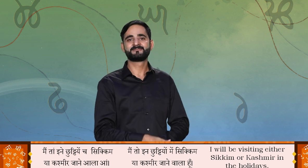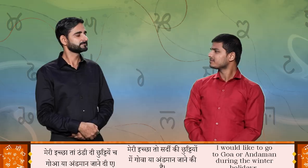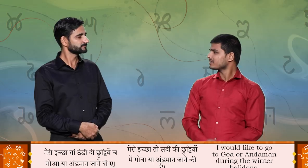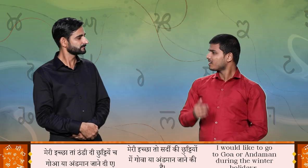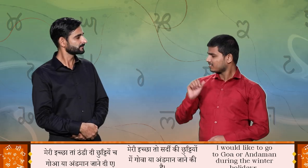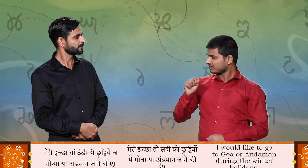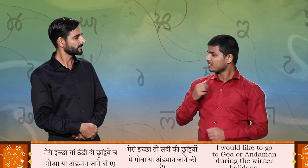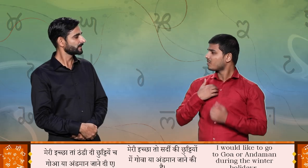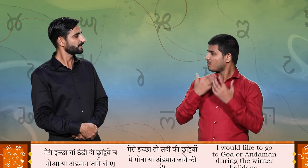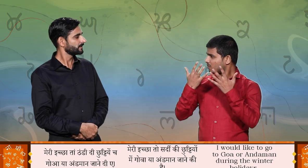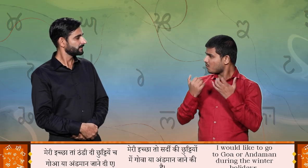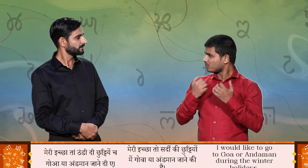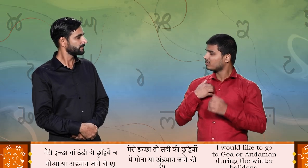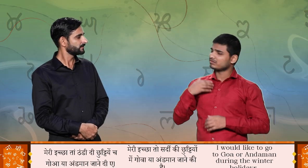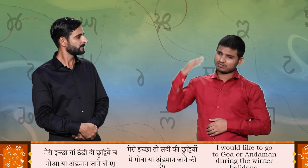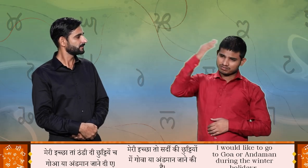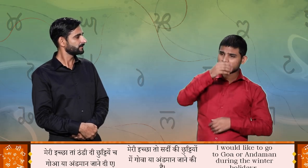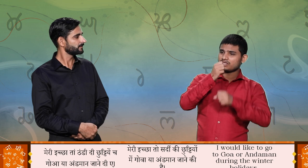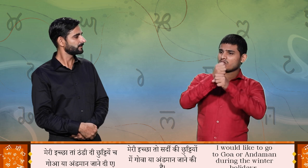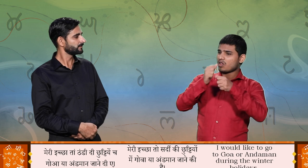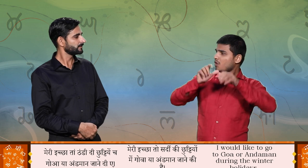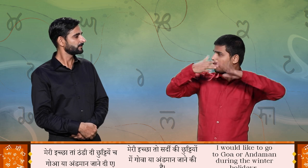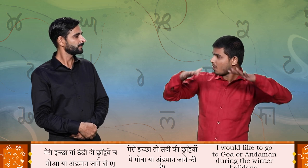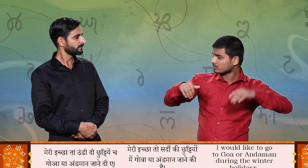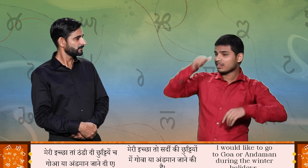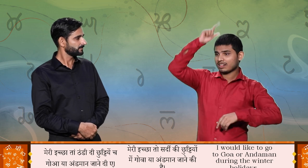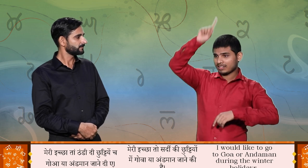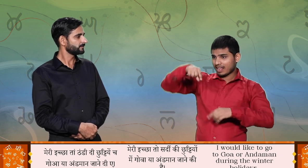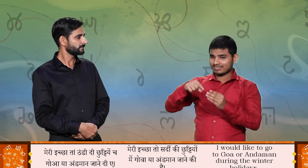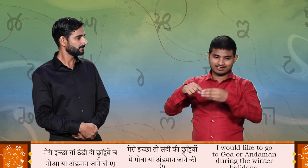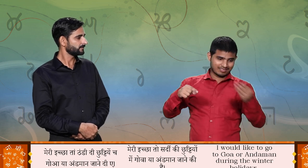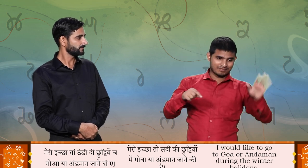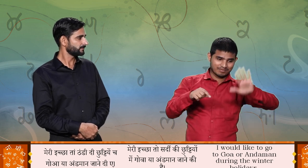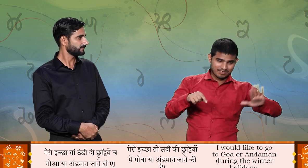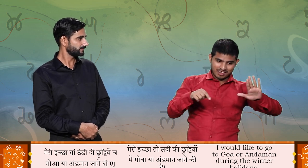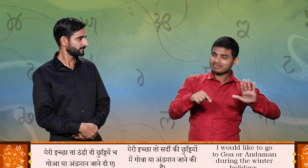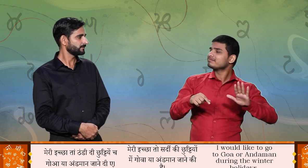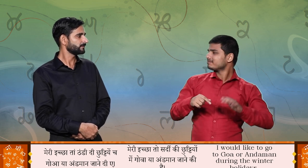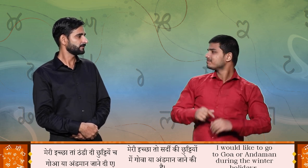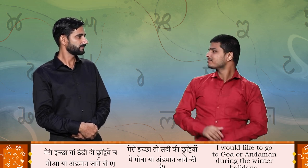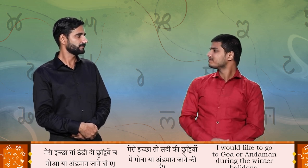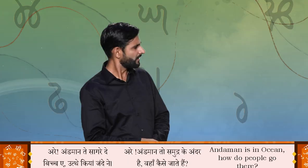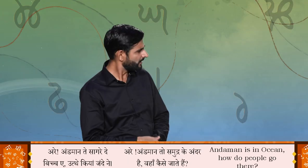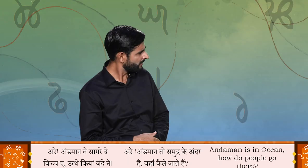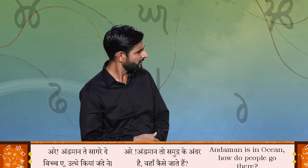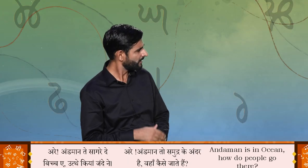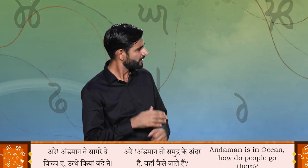मेरी इच्छा ता ठंड़ी दी छुटियां च गोवा या अंडमान जाने दी है अरे